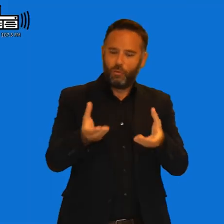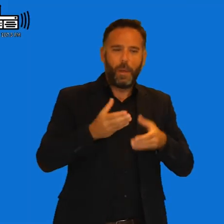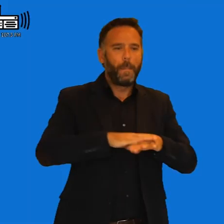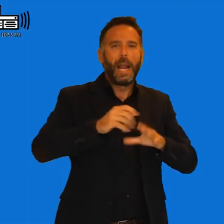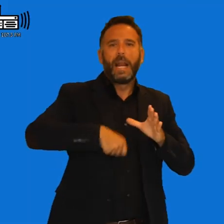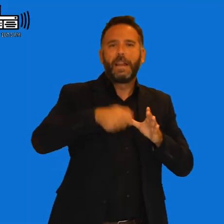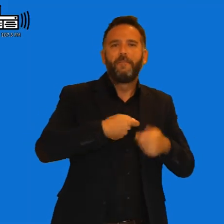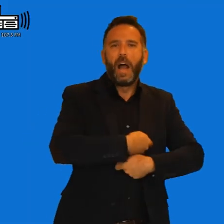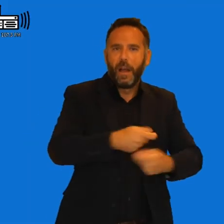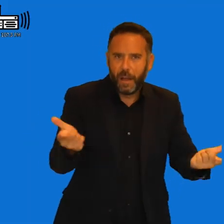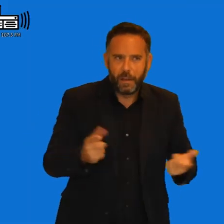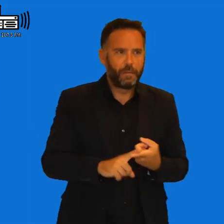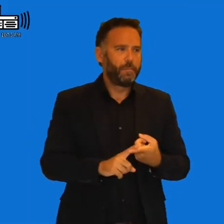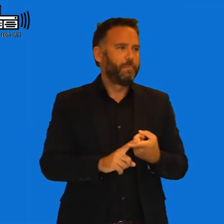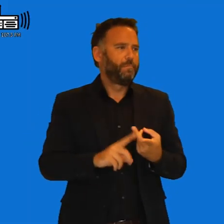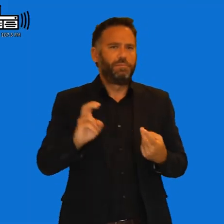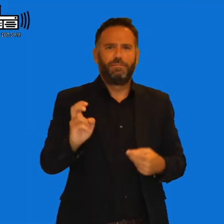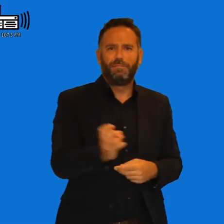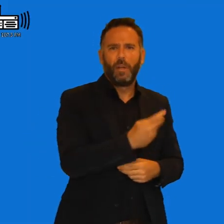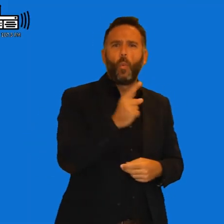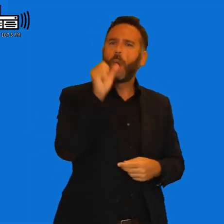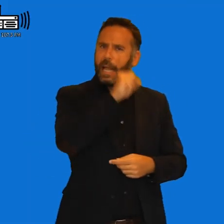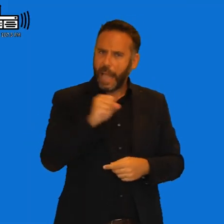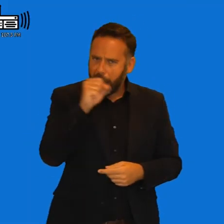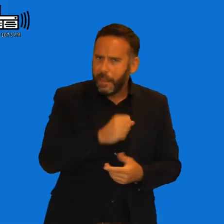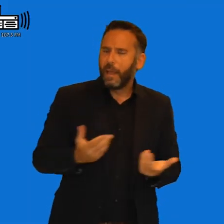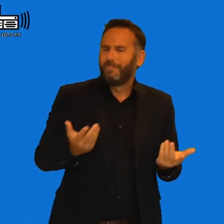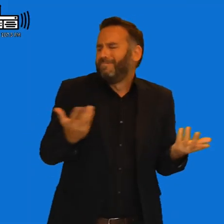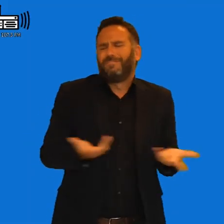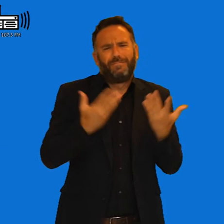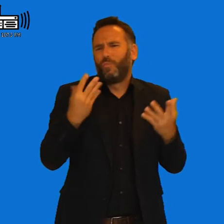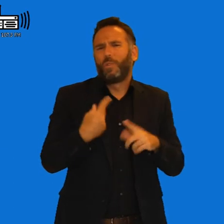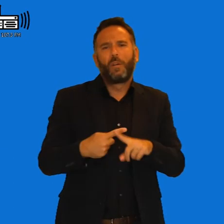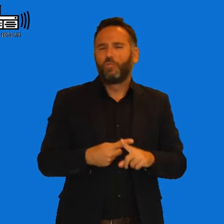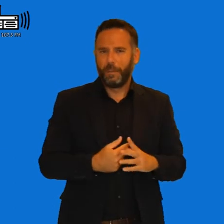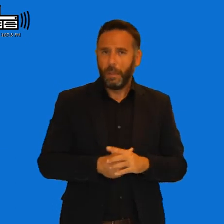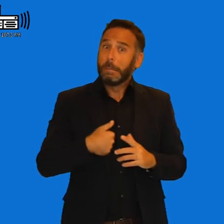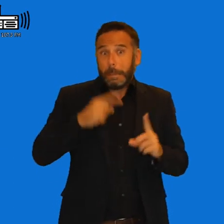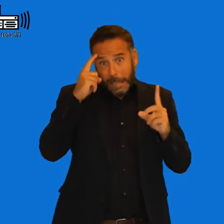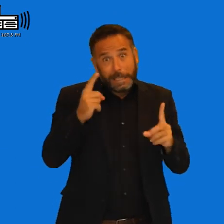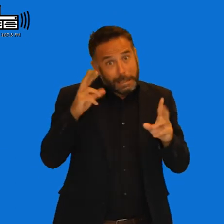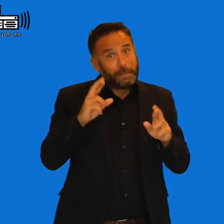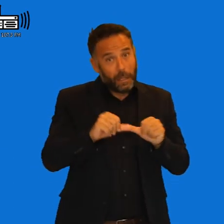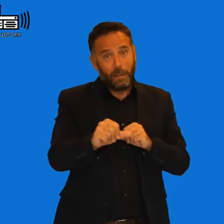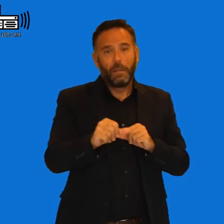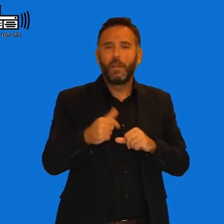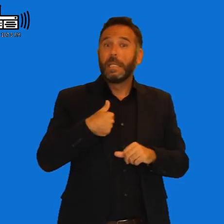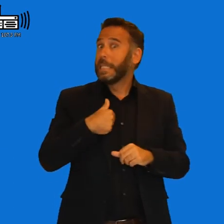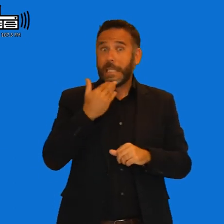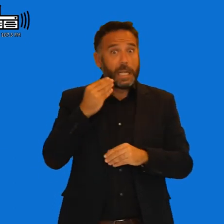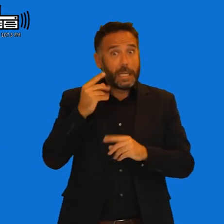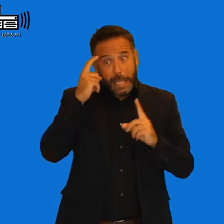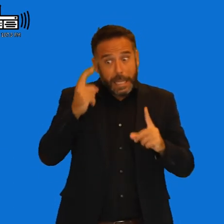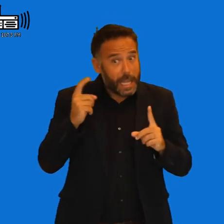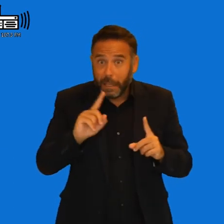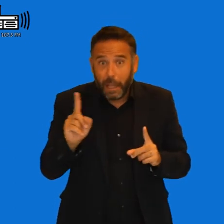Y va a haber rifas y va a haber actuación de un cantante, o sea, que vamos a intentarlo. Claro. Yo siempre he sido uno de que piensan que quien no se arriesga no gana ni